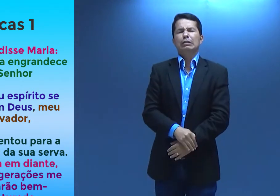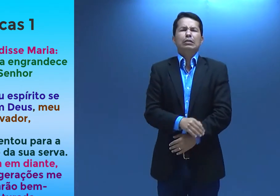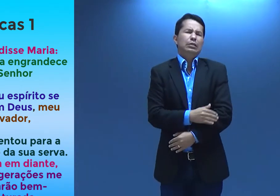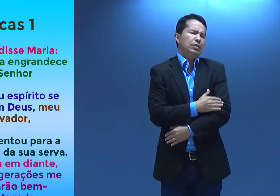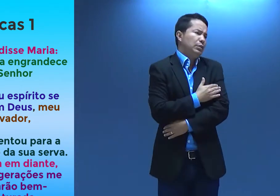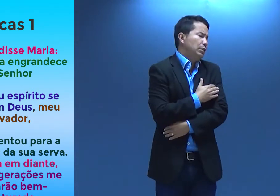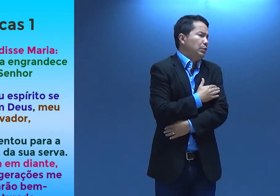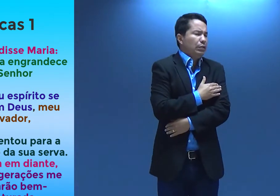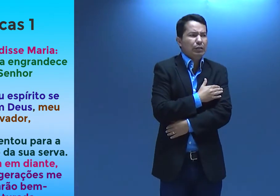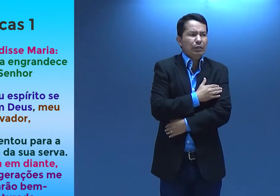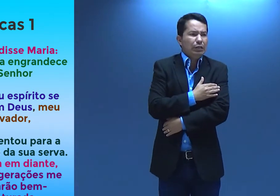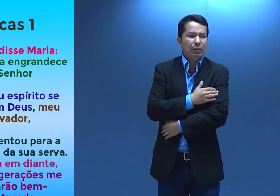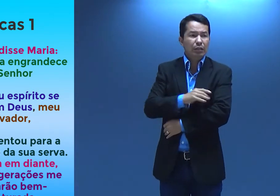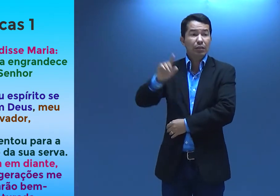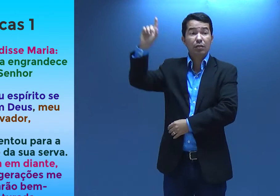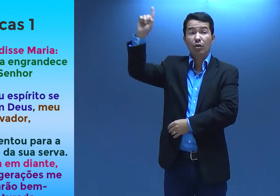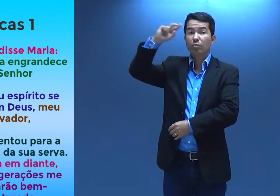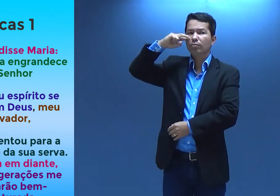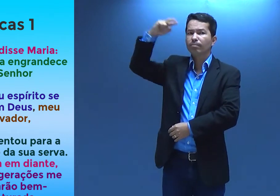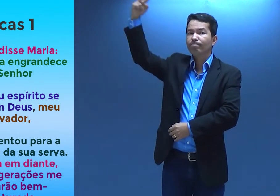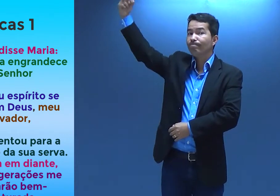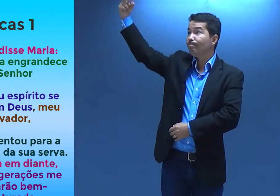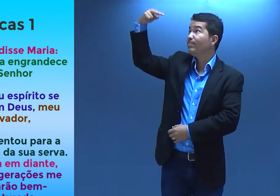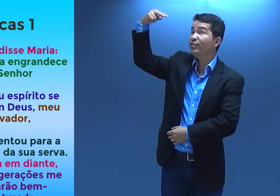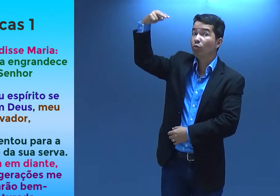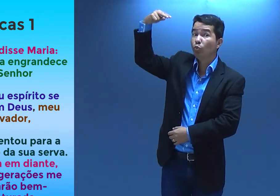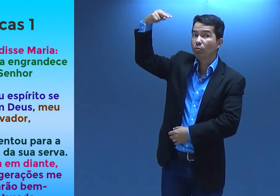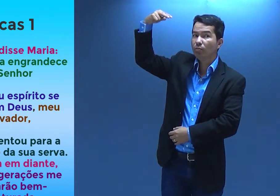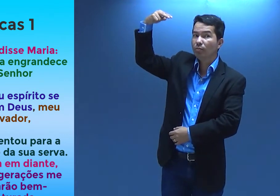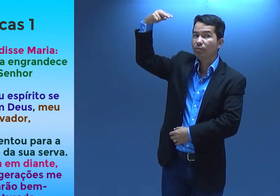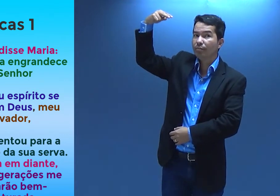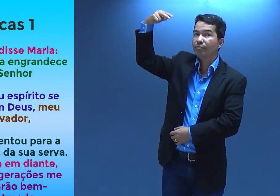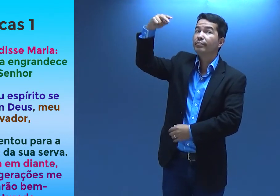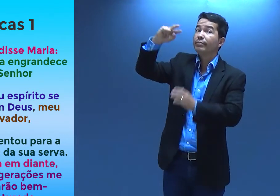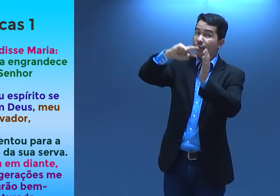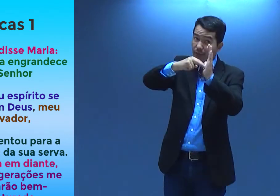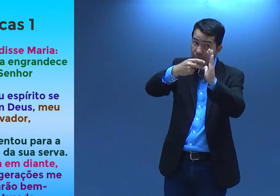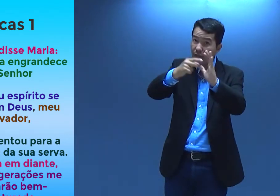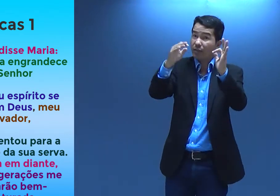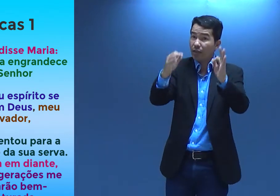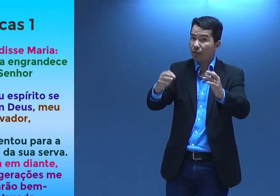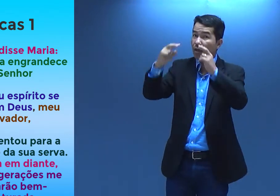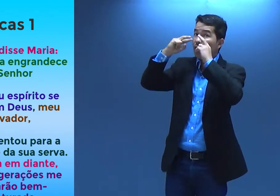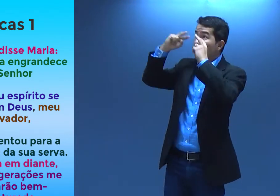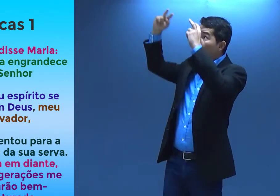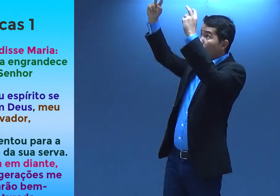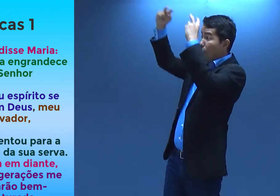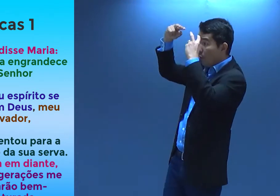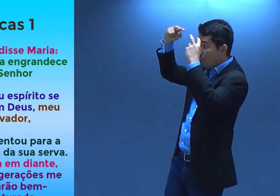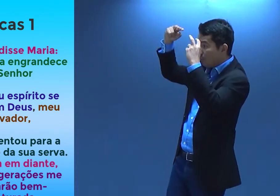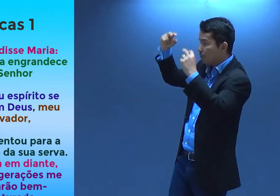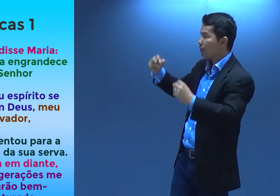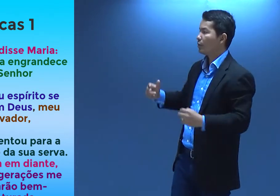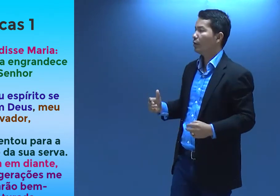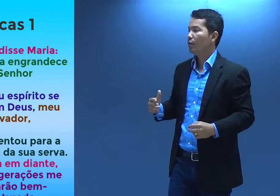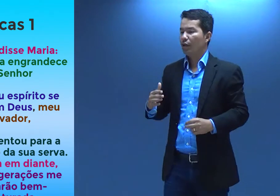né? Tivesse ali andando. E Deus olhou e viu ela. Isso que significa? Que Deus a viu.